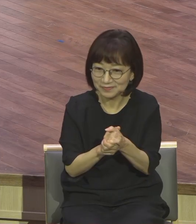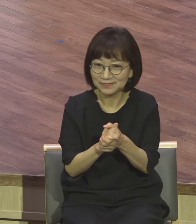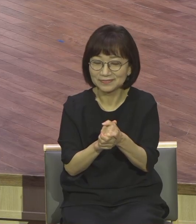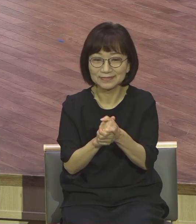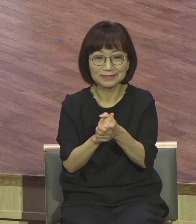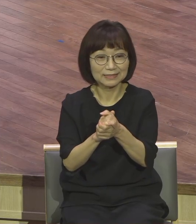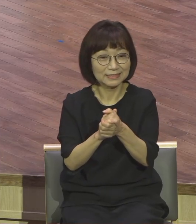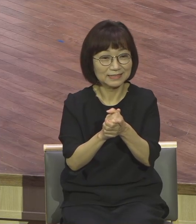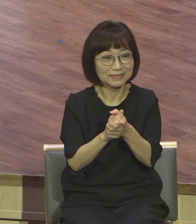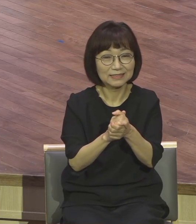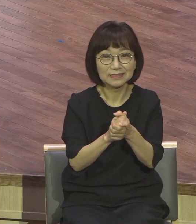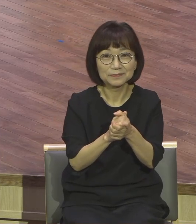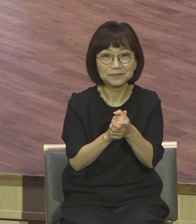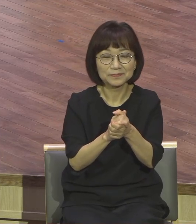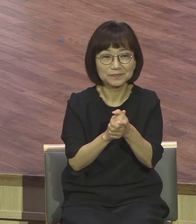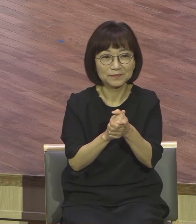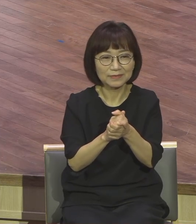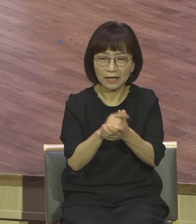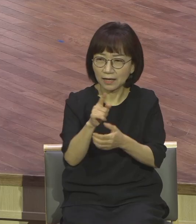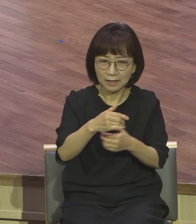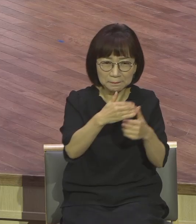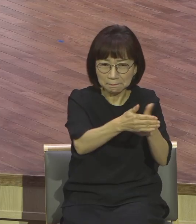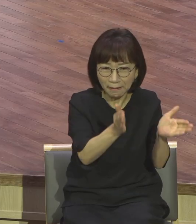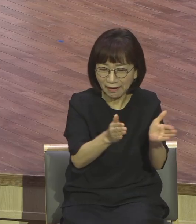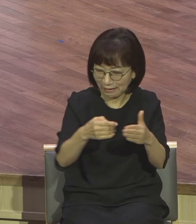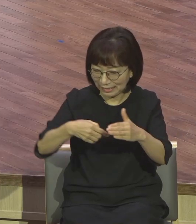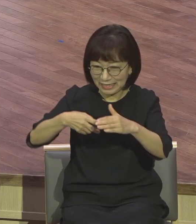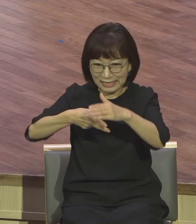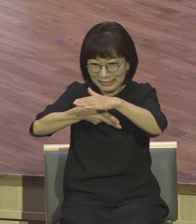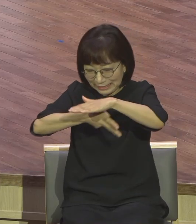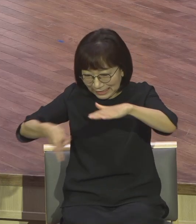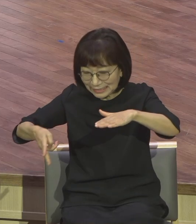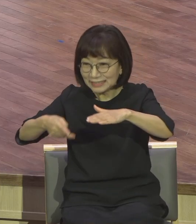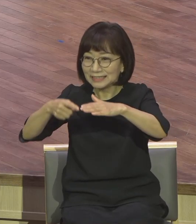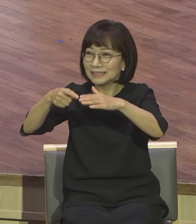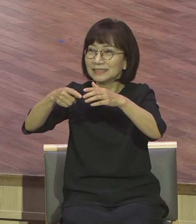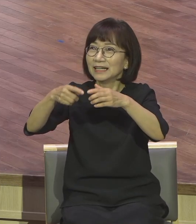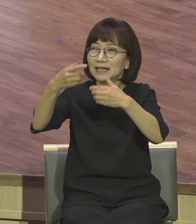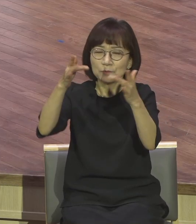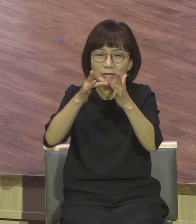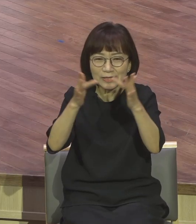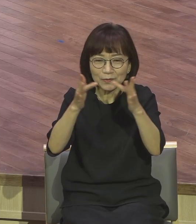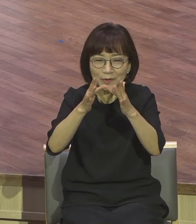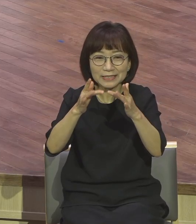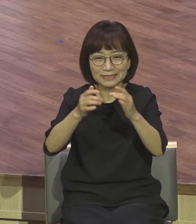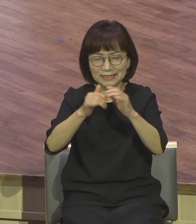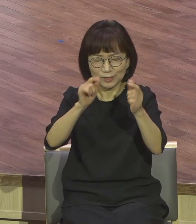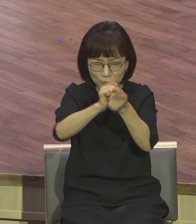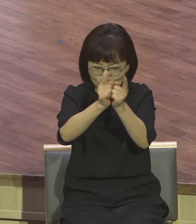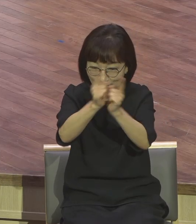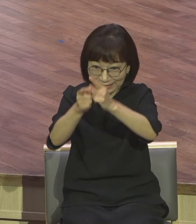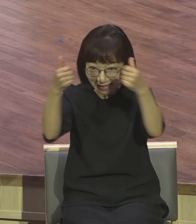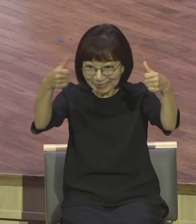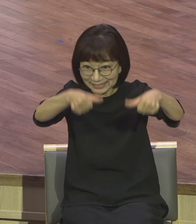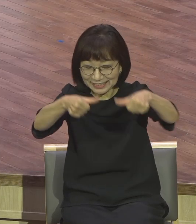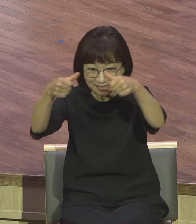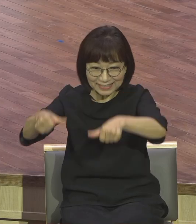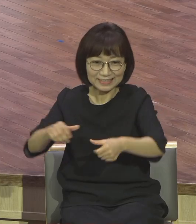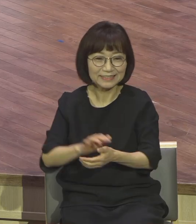우리 원뉴스홀, 비전홀, 또 온라인 예배들의 모든 성도들 서로 같이 인사합시다. 주님은